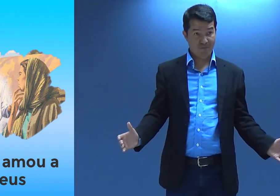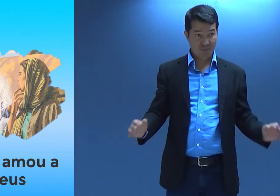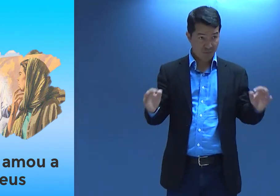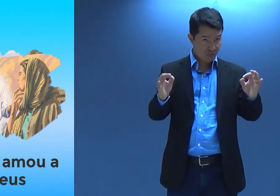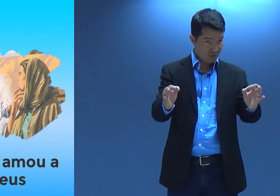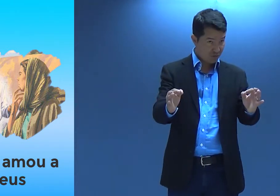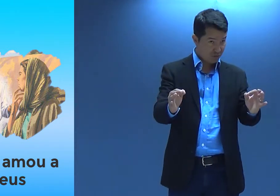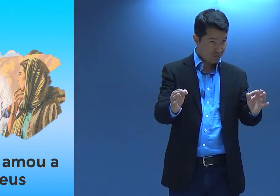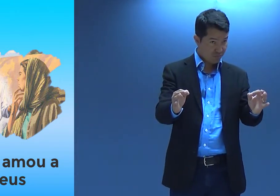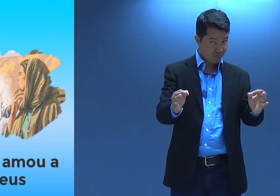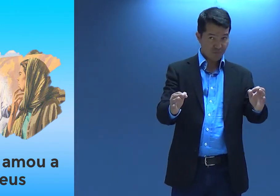Certo?